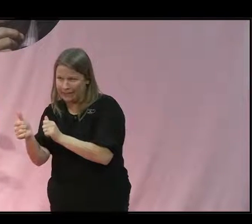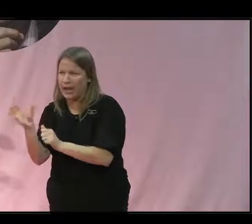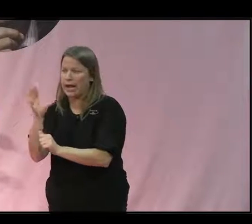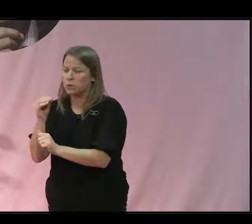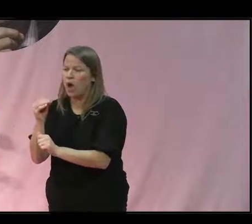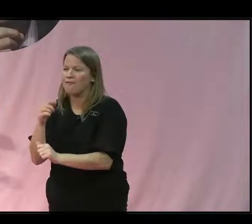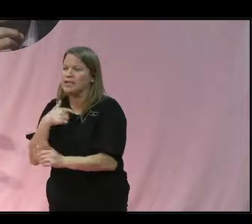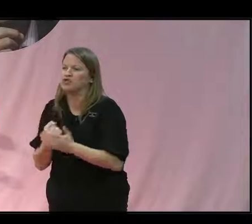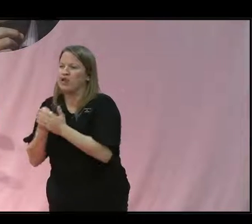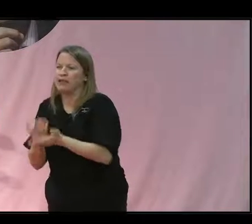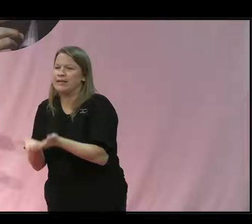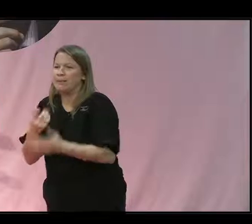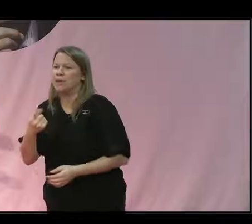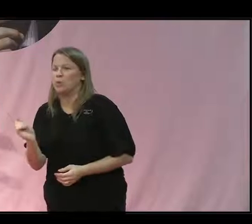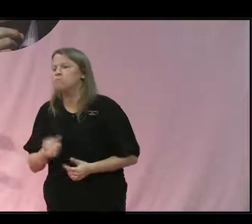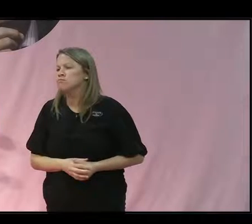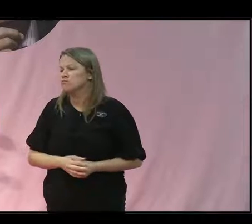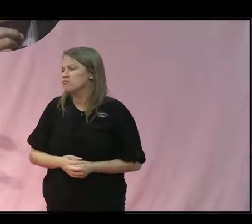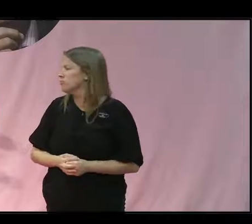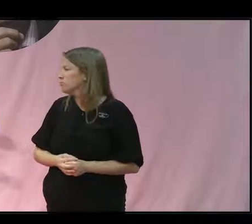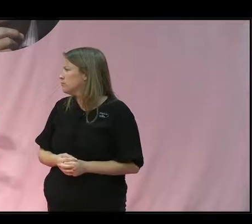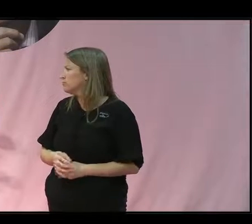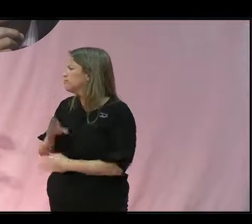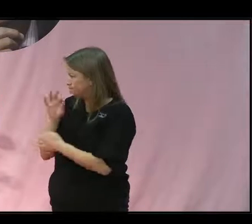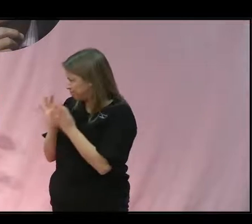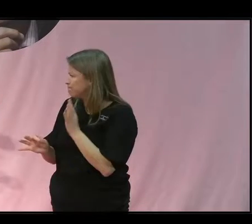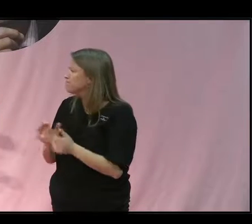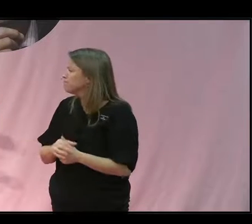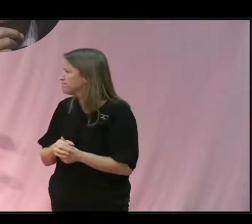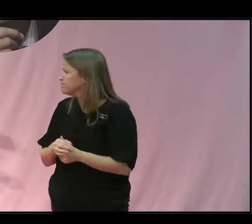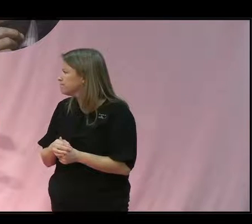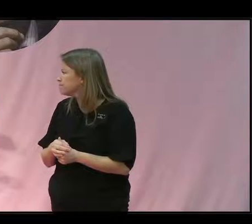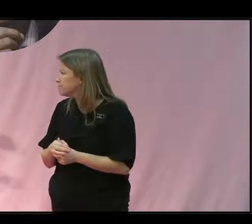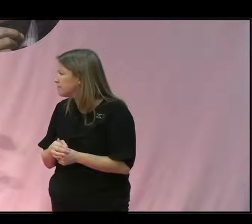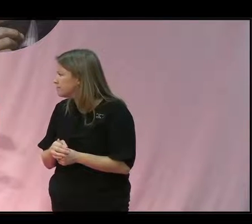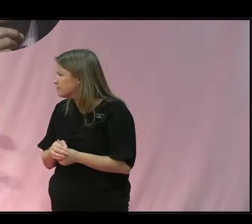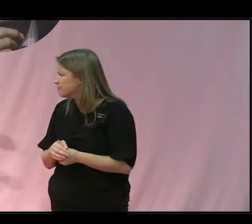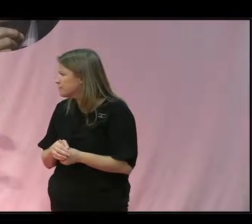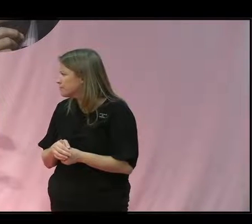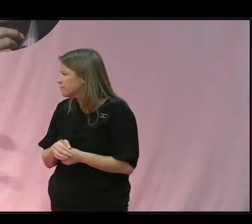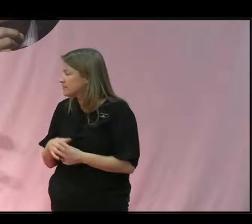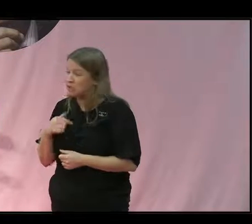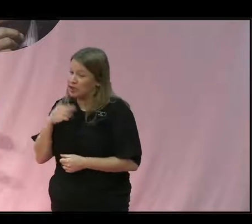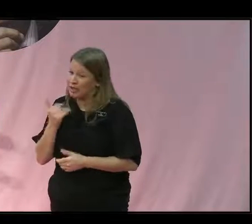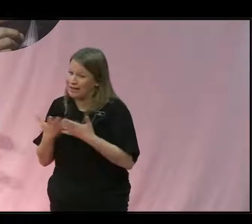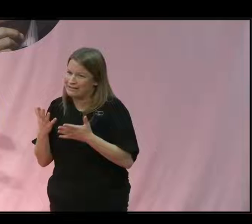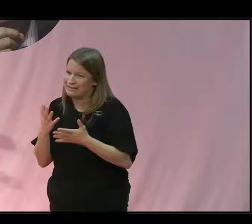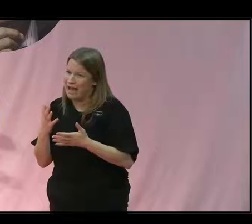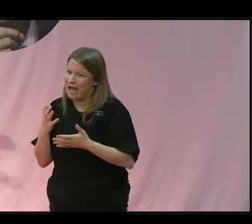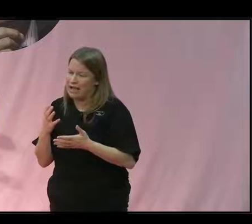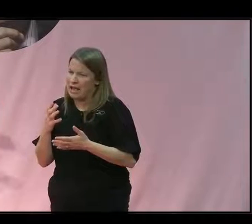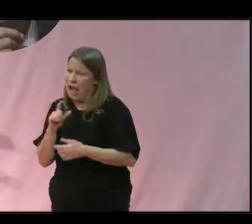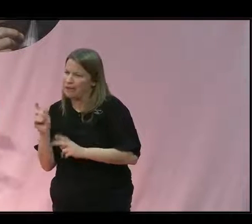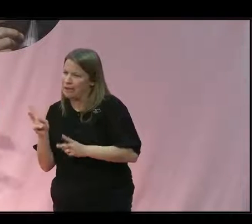åt på livet. Ja men precis. Jag kan ju lägga till då, jag kan ju inte regionen lika bra som Anders utan jobbar ju